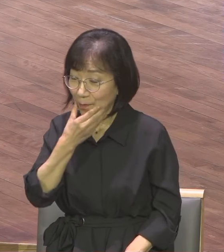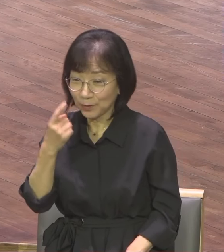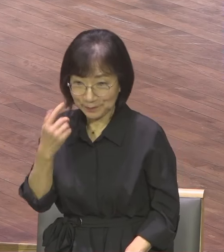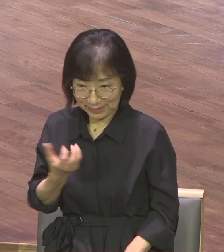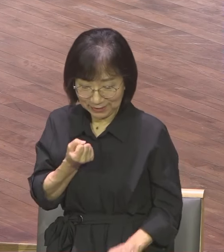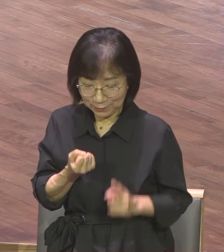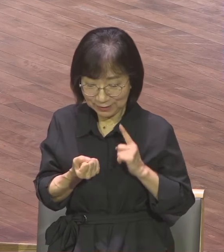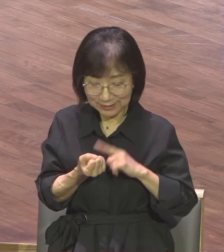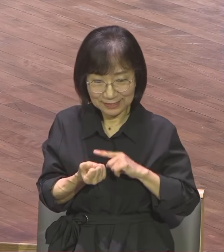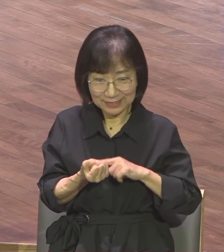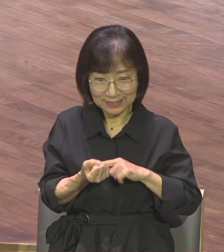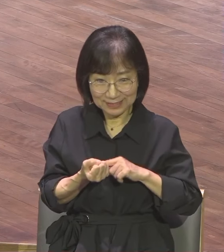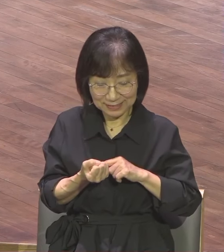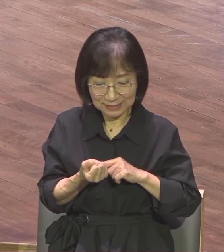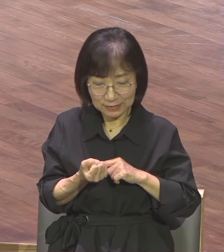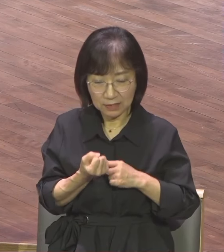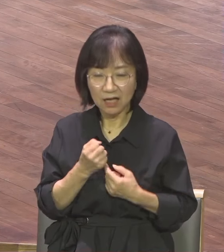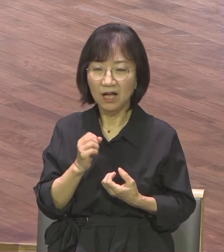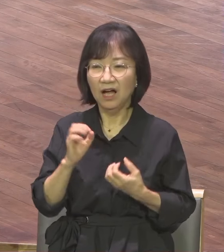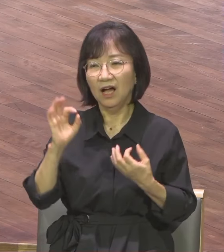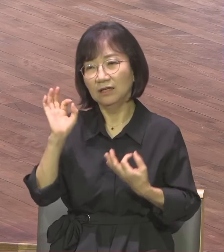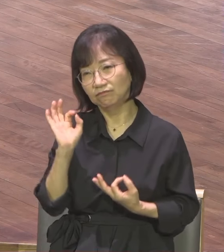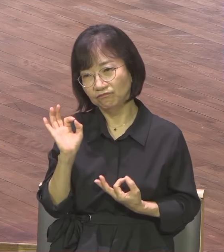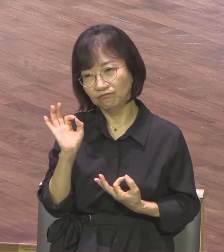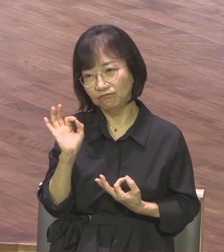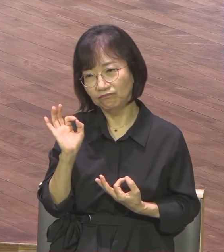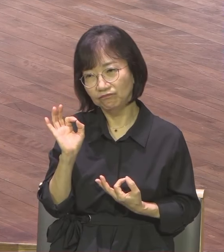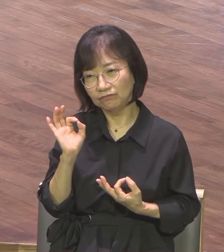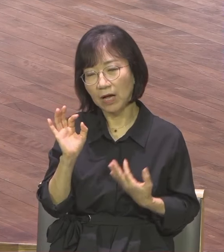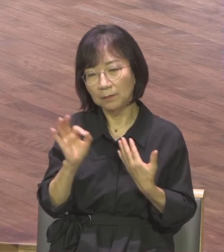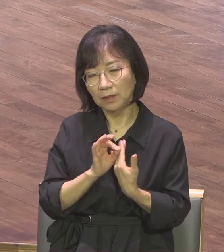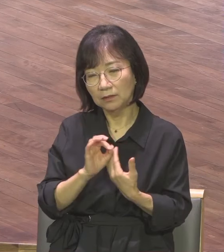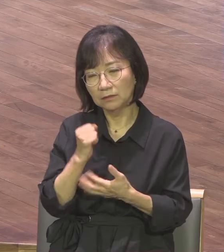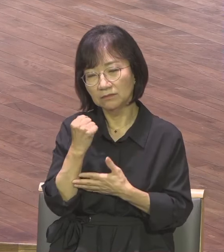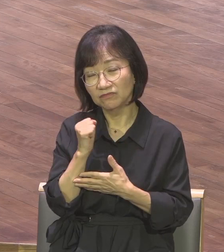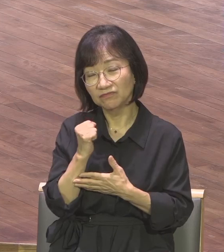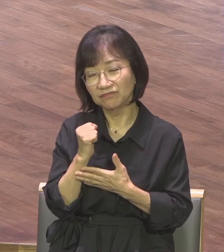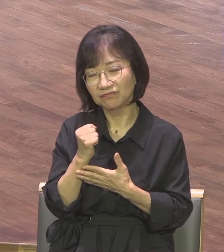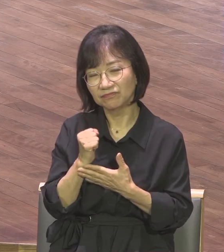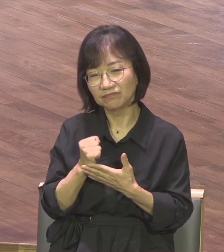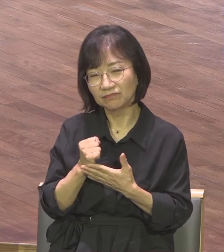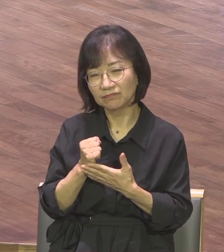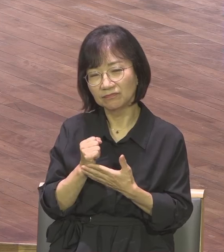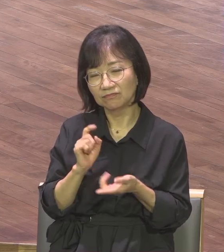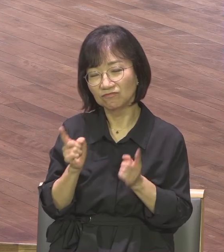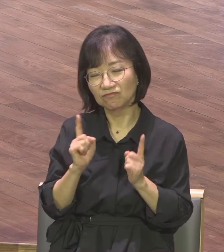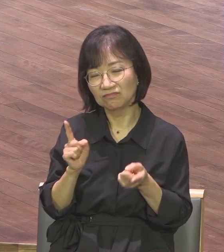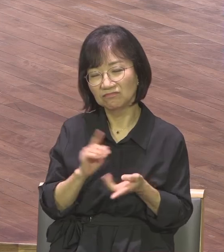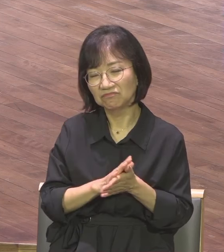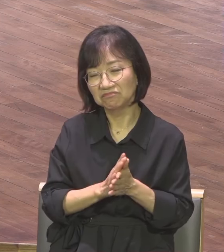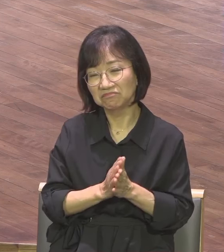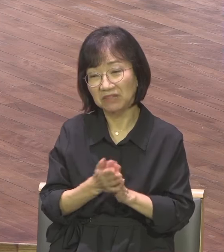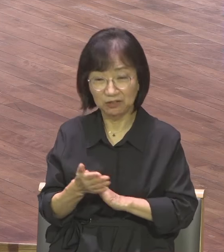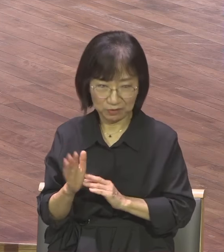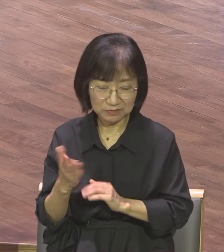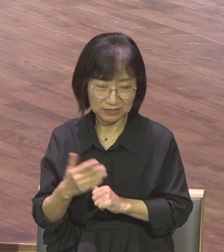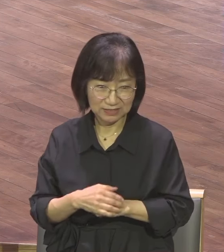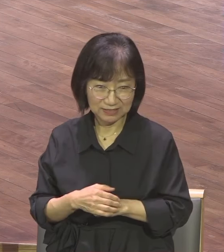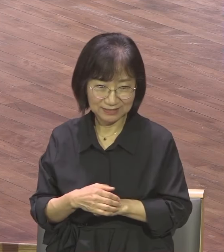머물러 있으면 변질되고 타락될 수밖에 없어요 자전거는 머물러